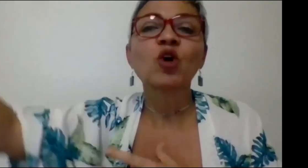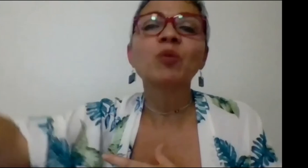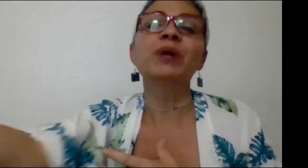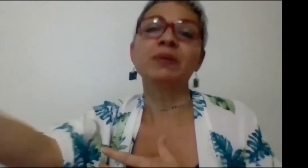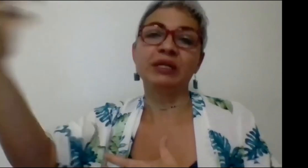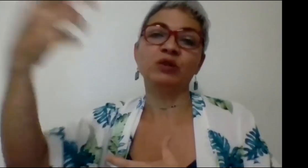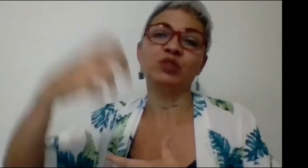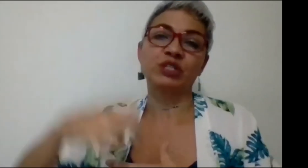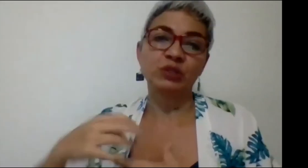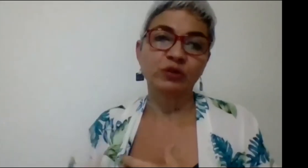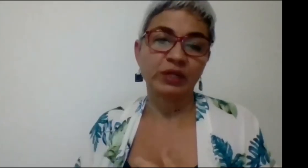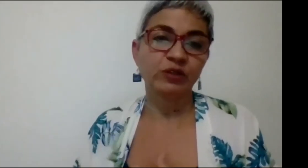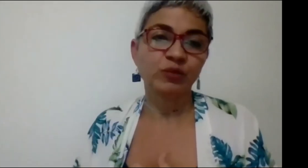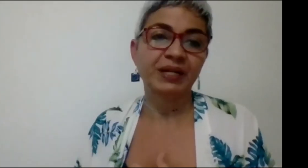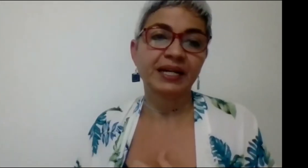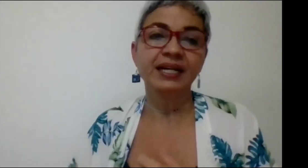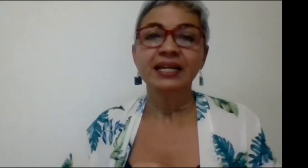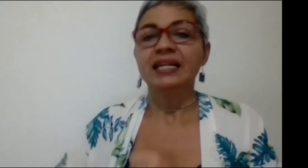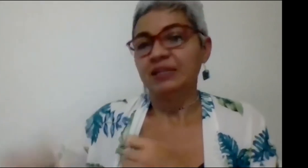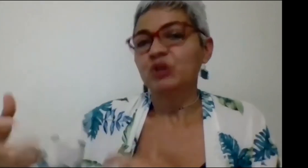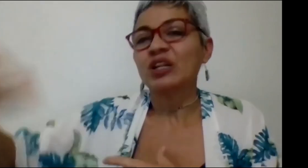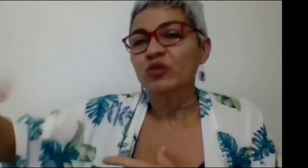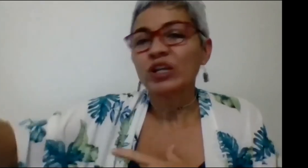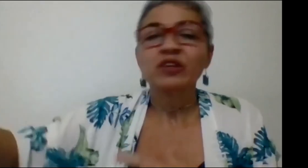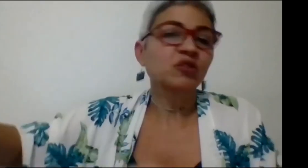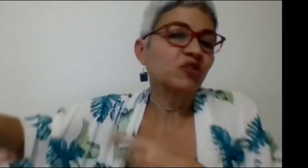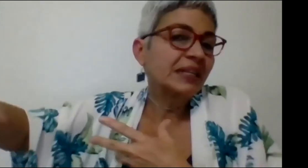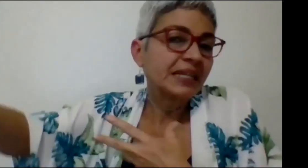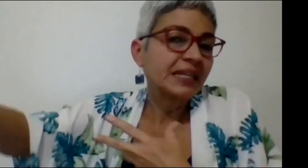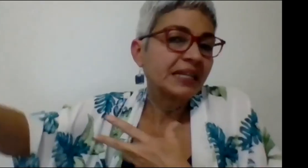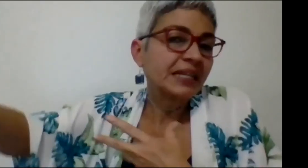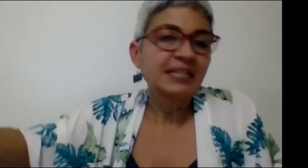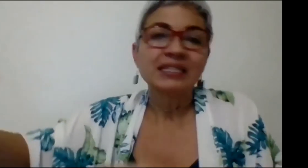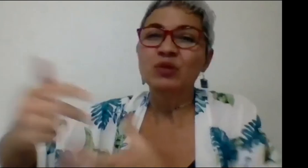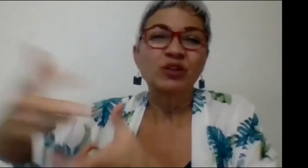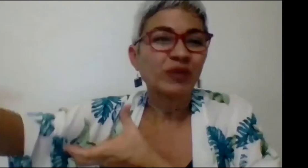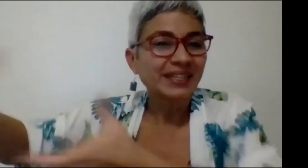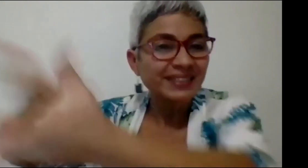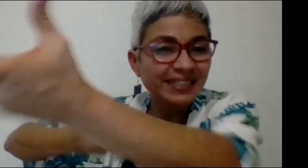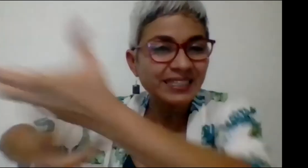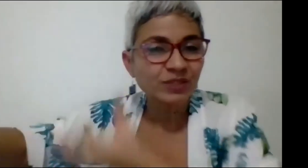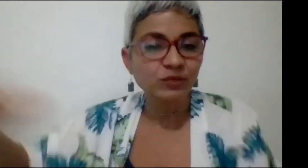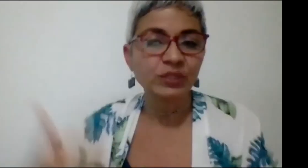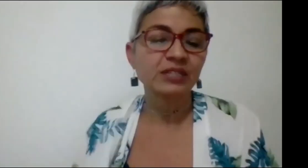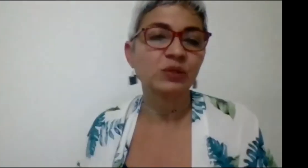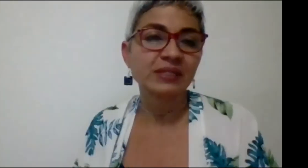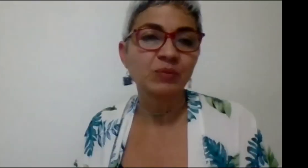cómo pueden venir los muchachos de los colegios para acá. Porque los colegios no se interesan, porque nos falta hacer allí unas gestiones importantes.